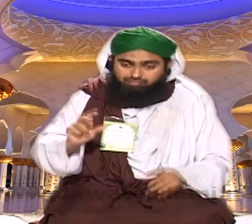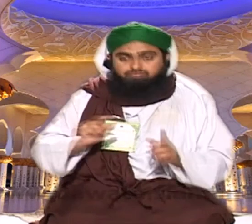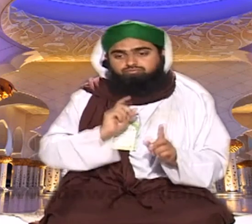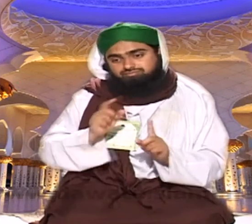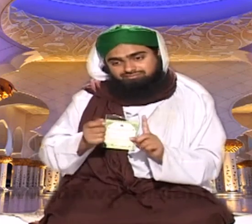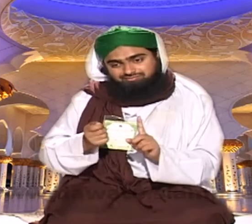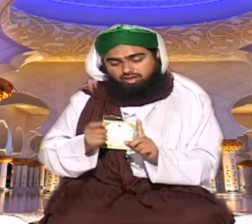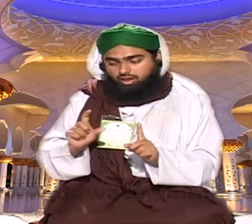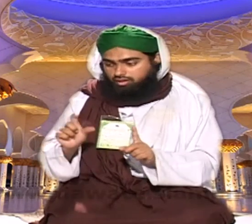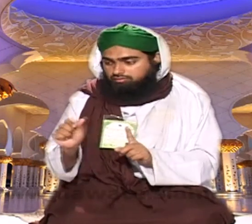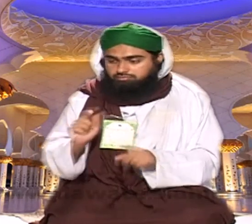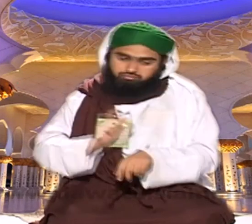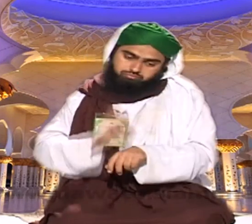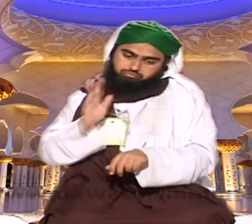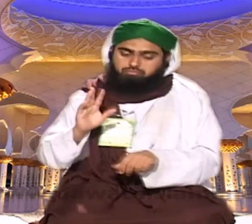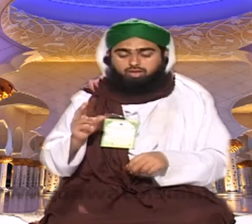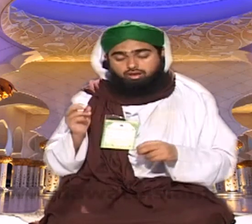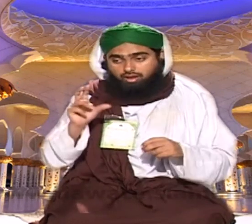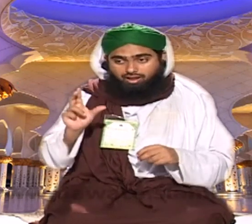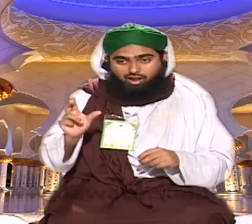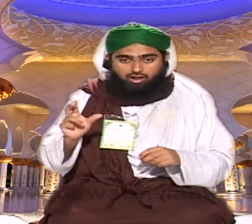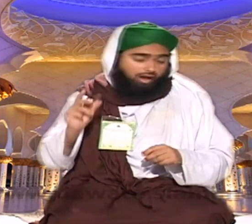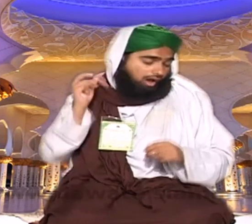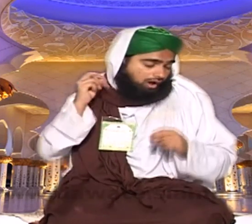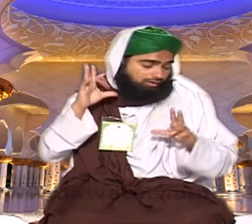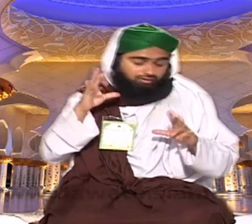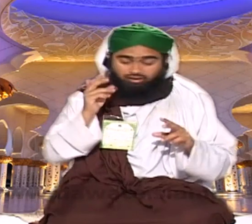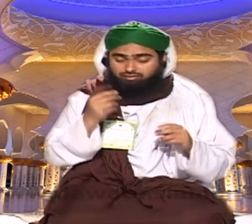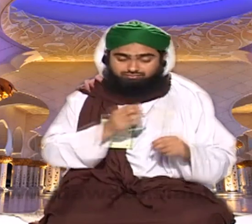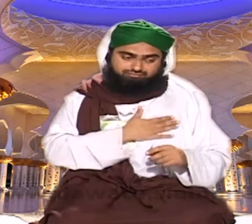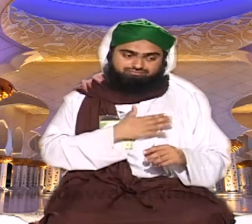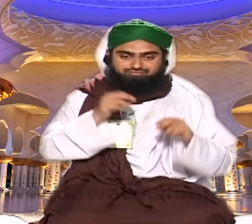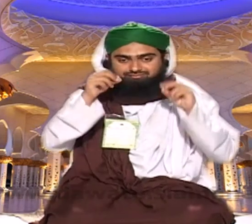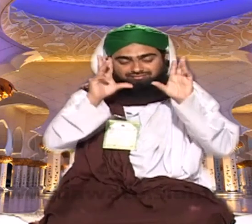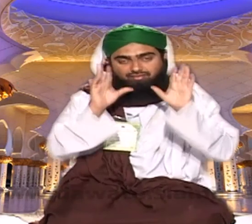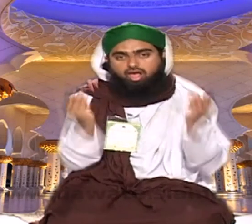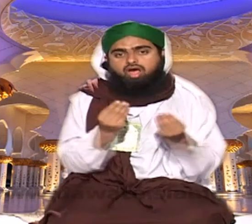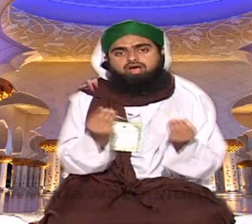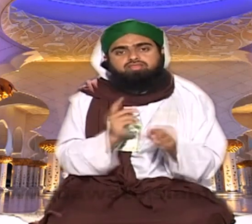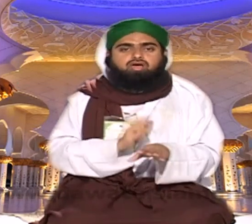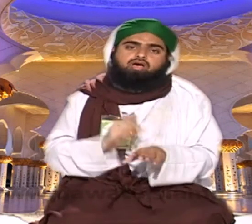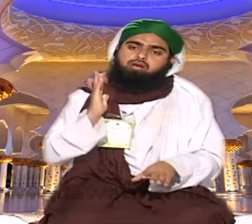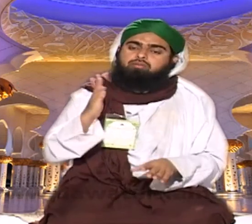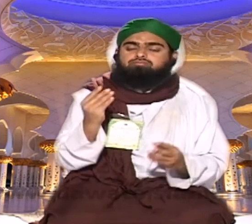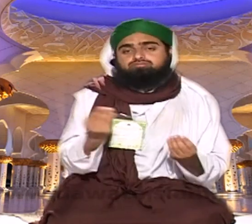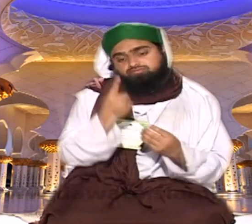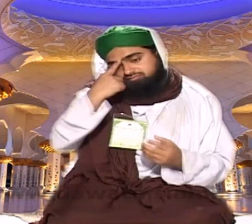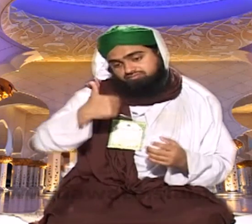ہیں کلارک گھنٹی اس سے انشاءاللہ آپ اس کو ٹائم سیدھ کر لیں تو وہ اس وقت پر آپ کو